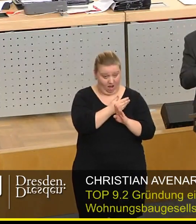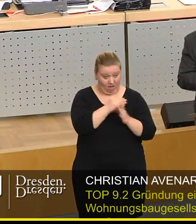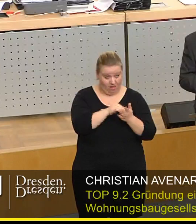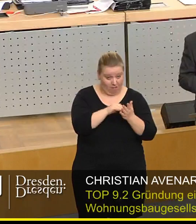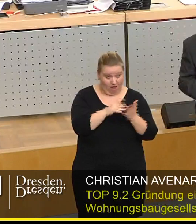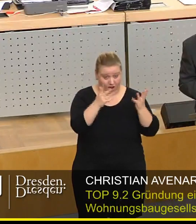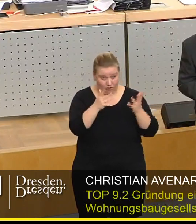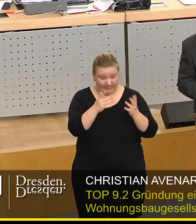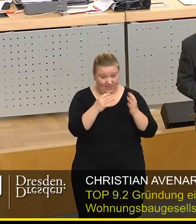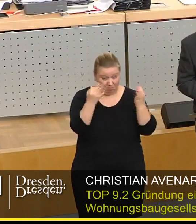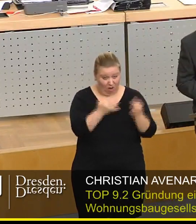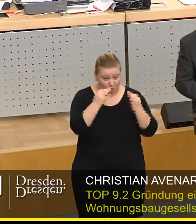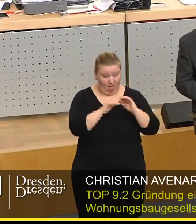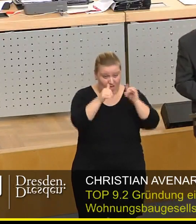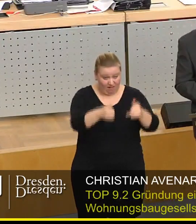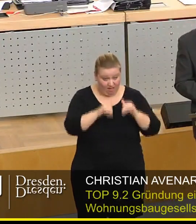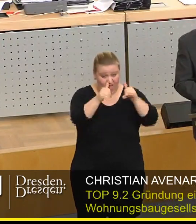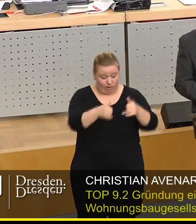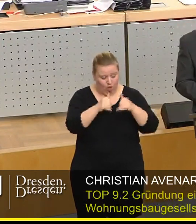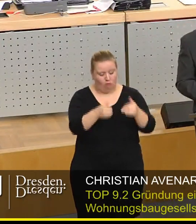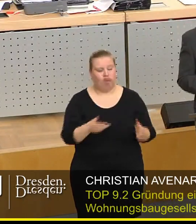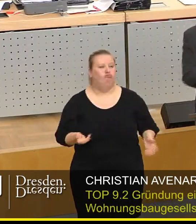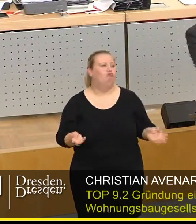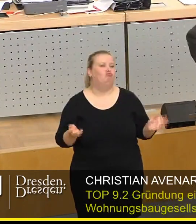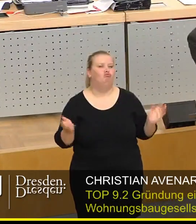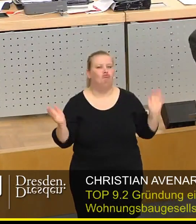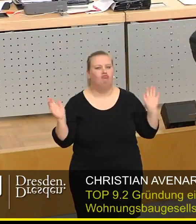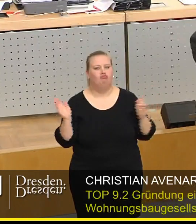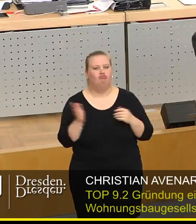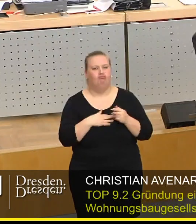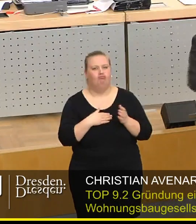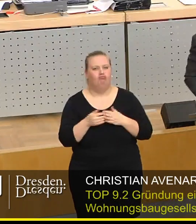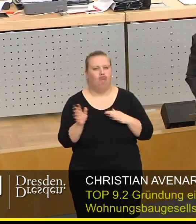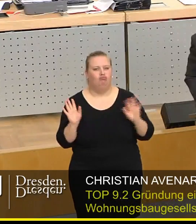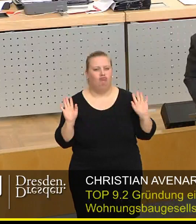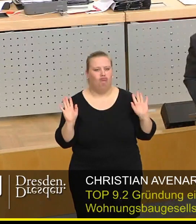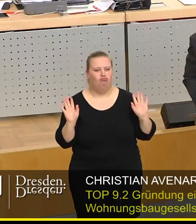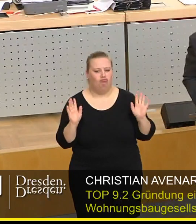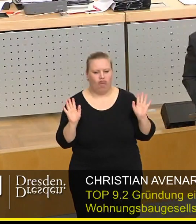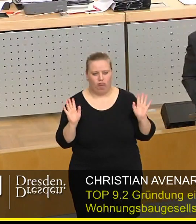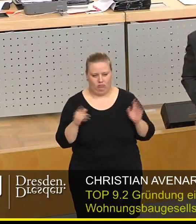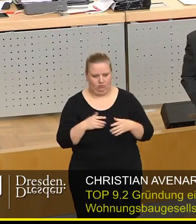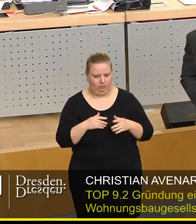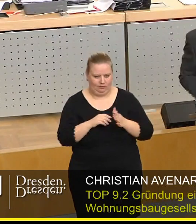dass die Gebärende ihn braucht und sagt, nee, weil da der Geburtshelfer auch rumschwirrt und